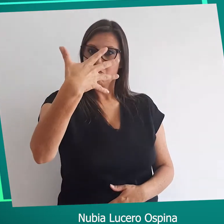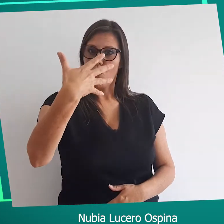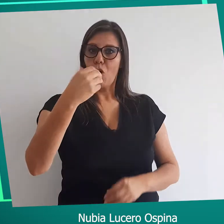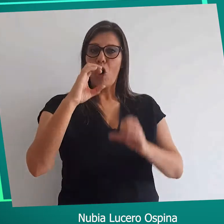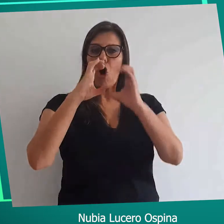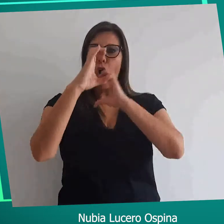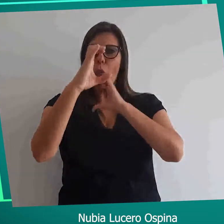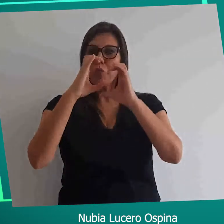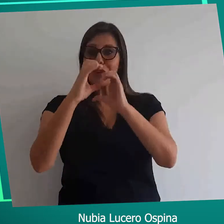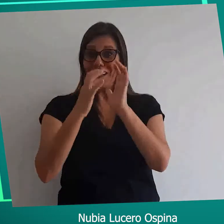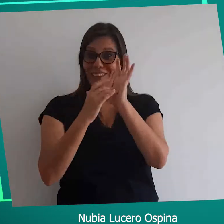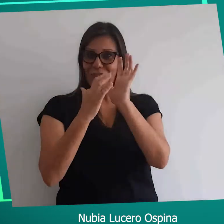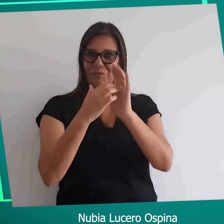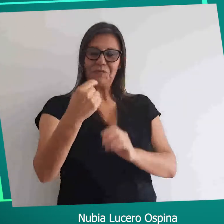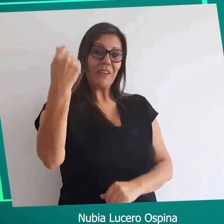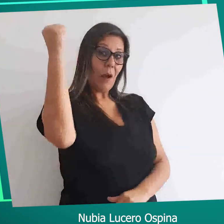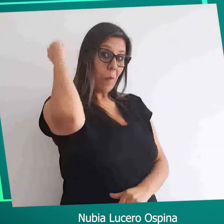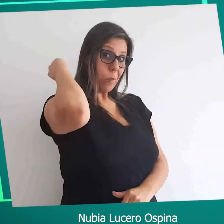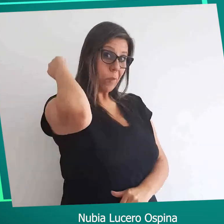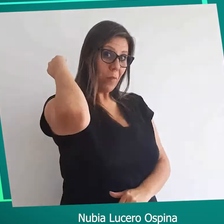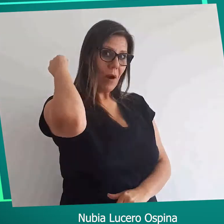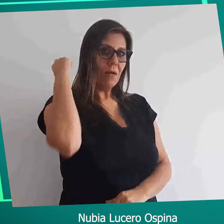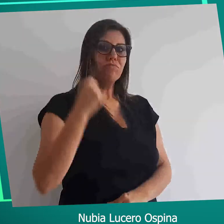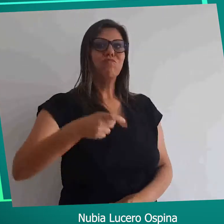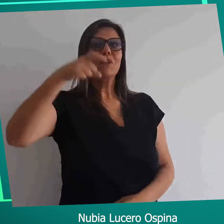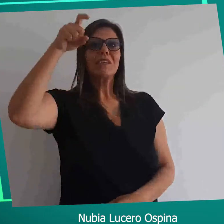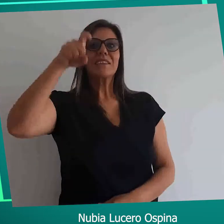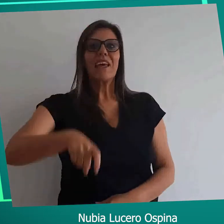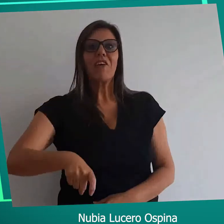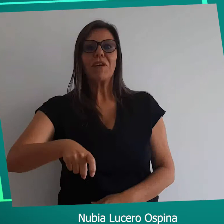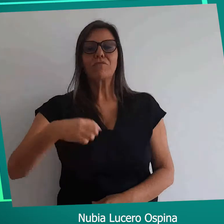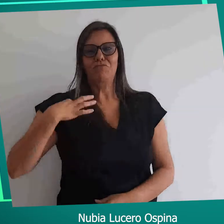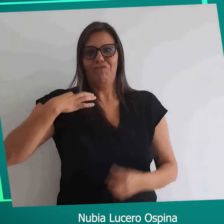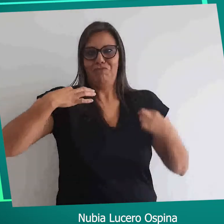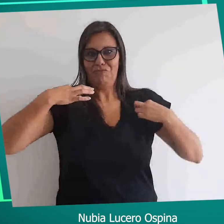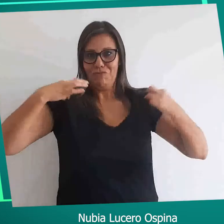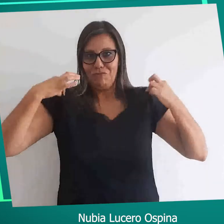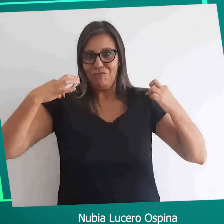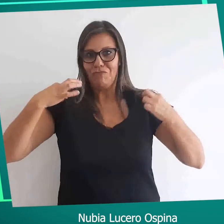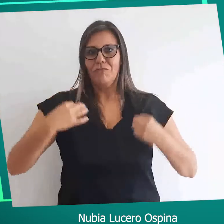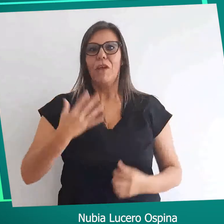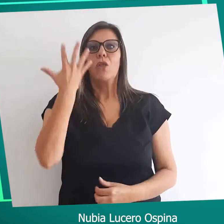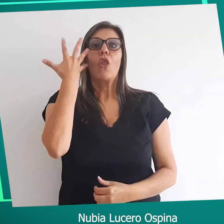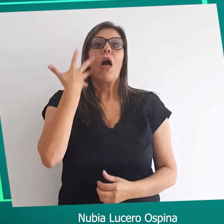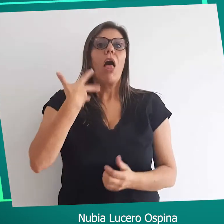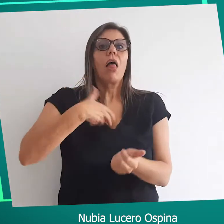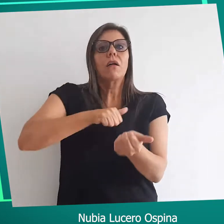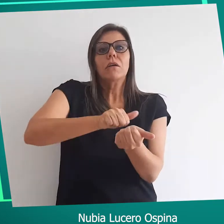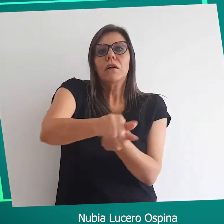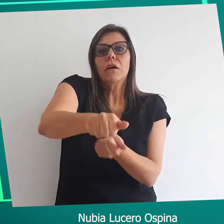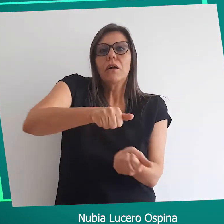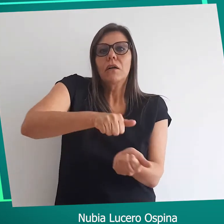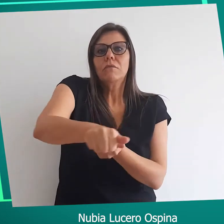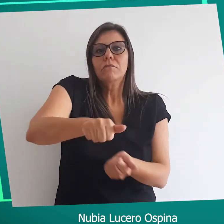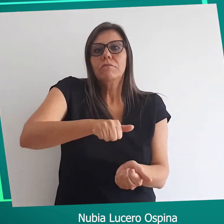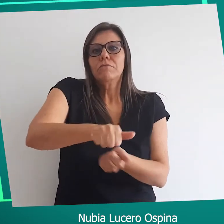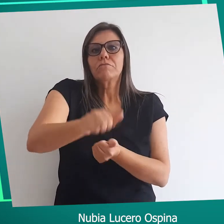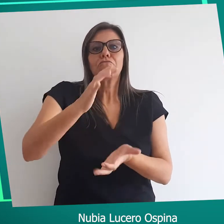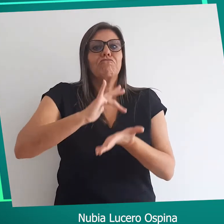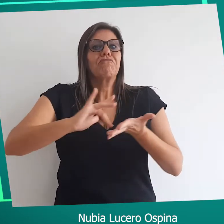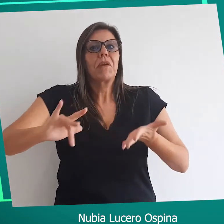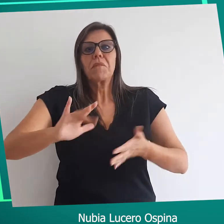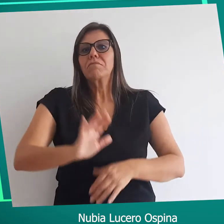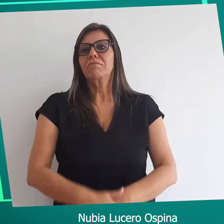quinto si el mecanismo de comunicación es a través de señas en la espalda la ve a diario las prendas de